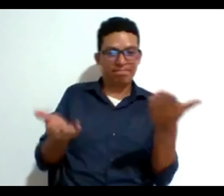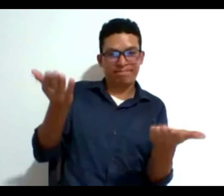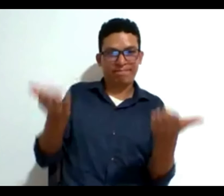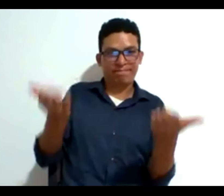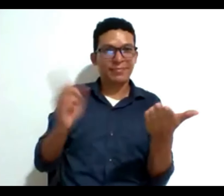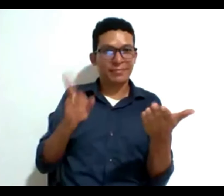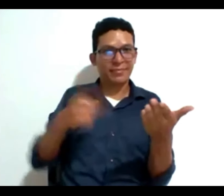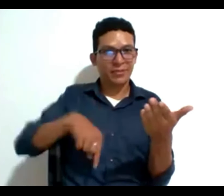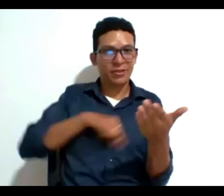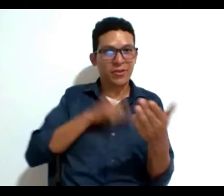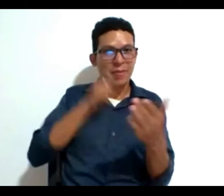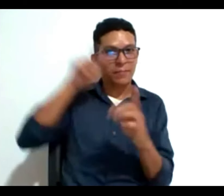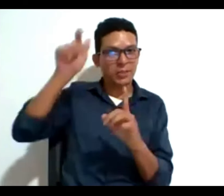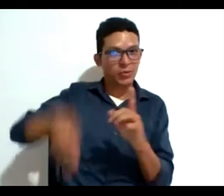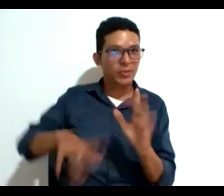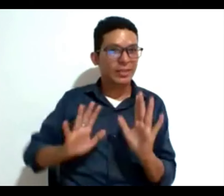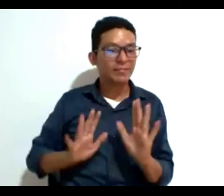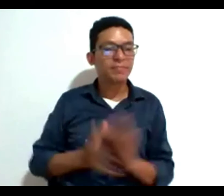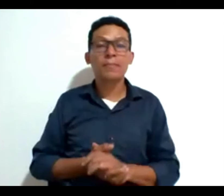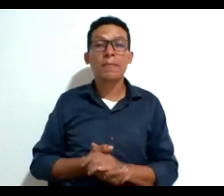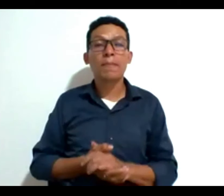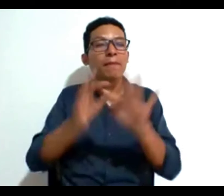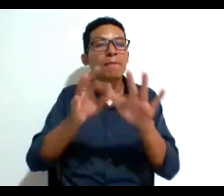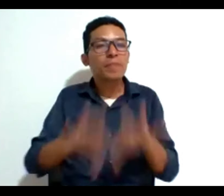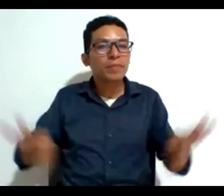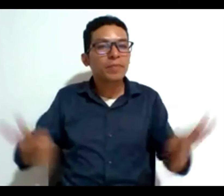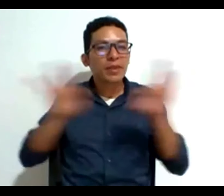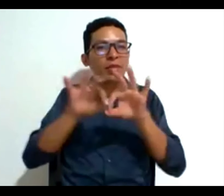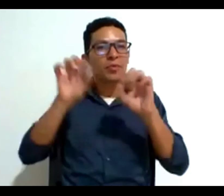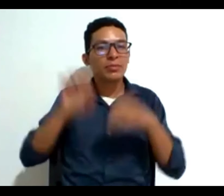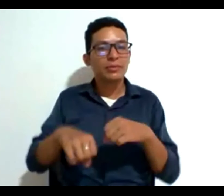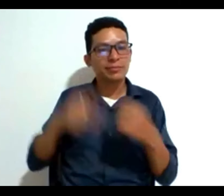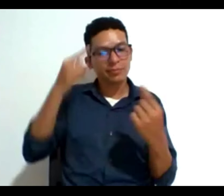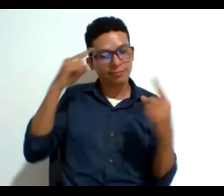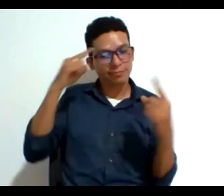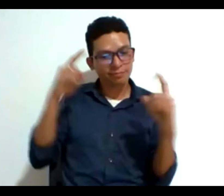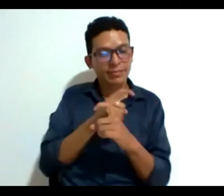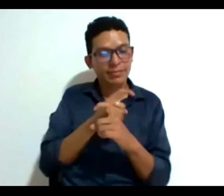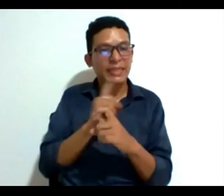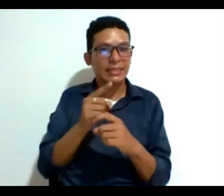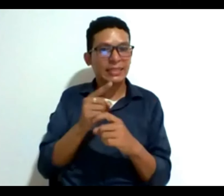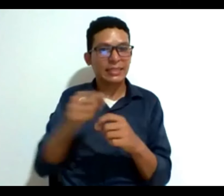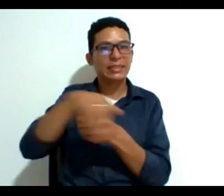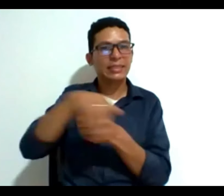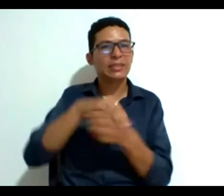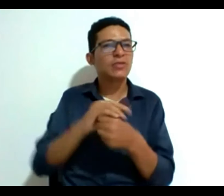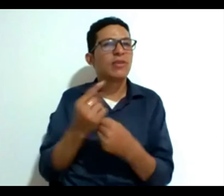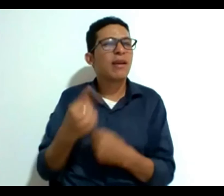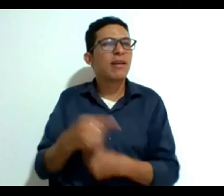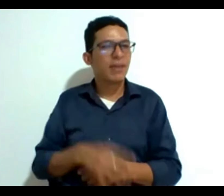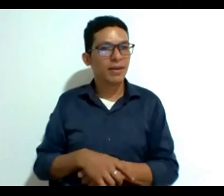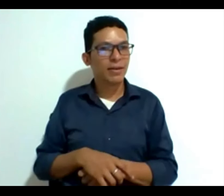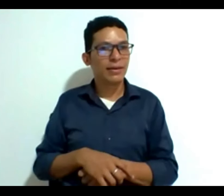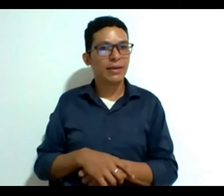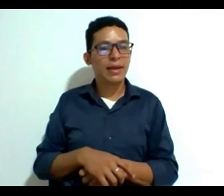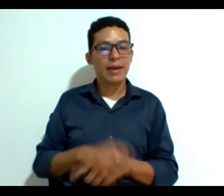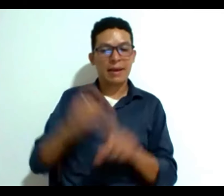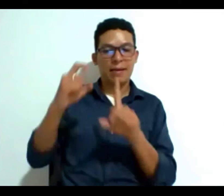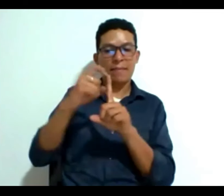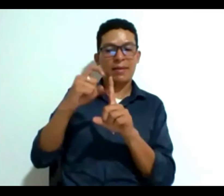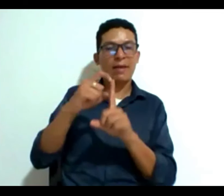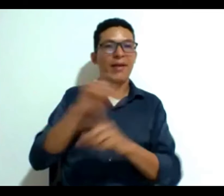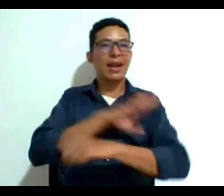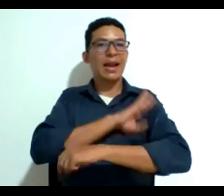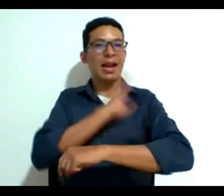en esta persona importante para poder dirimir esta situación es definir el